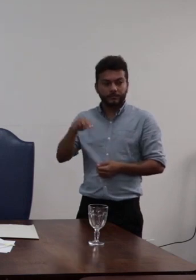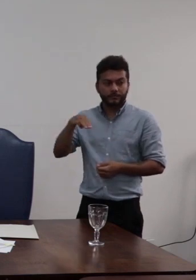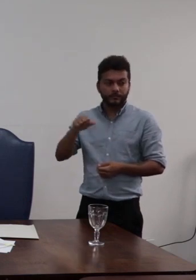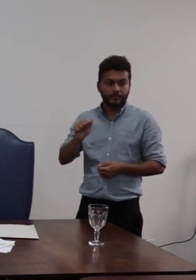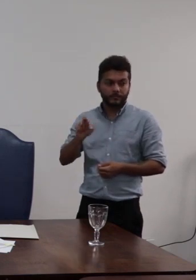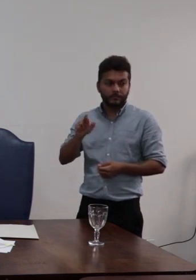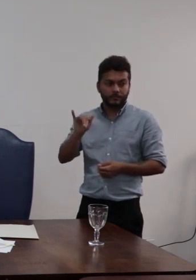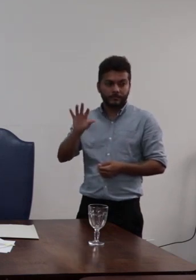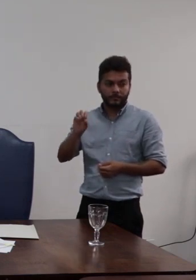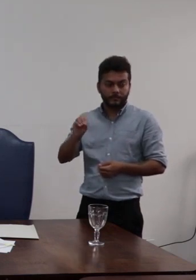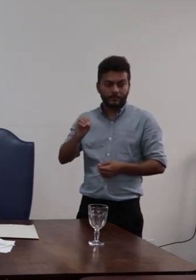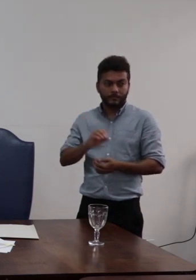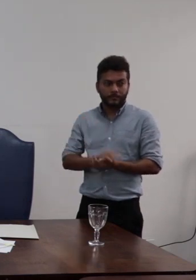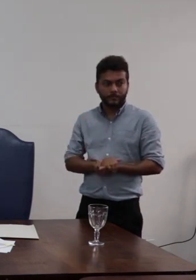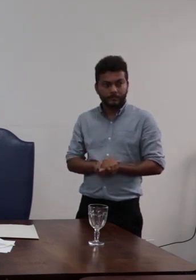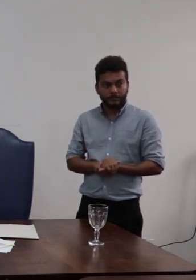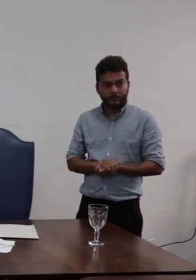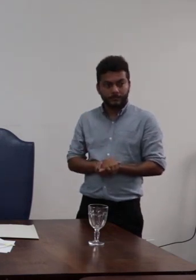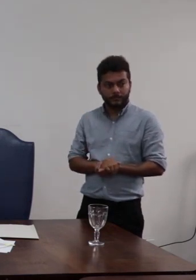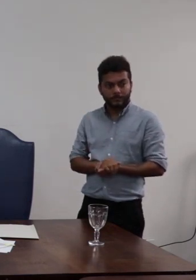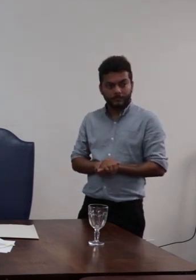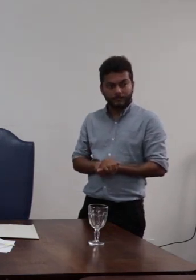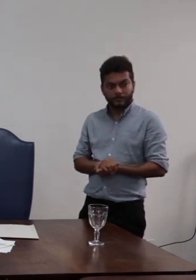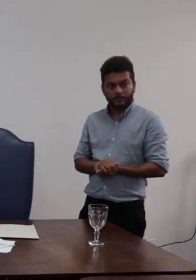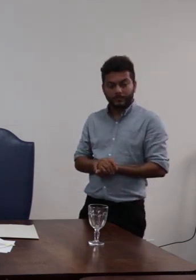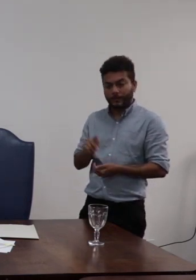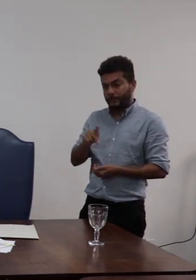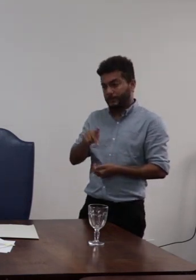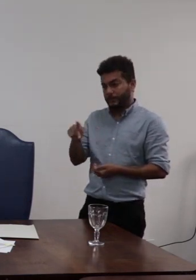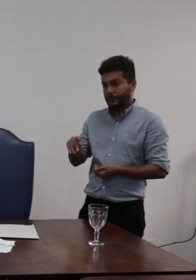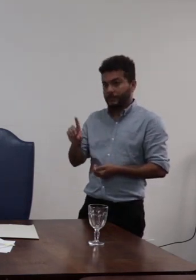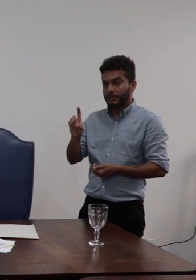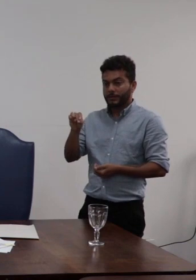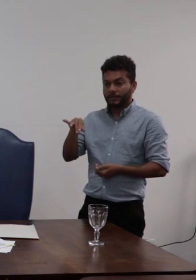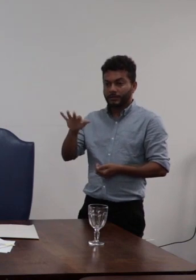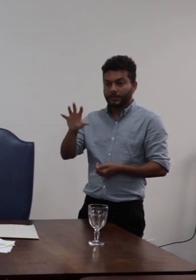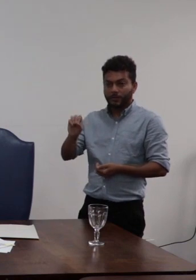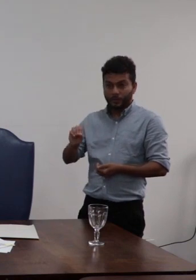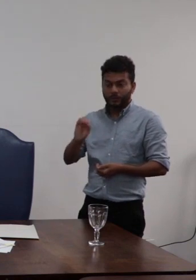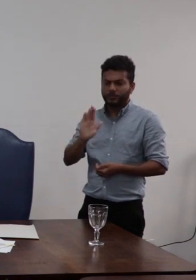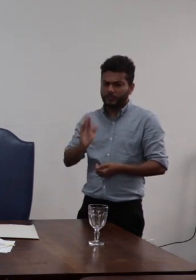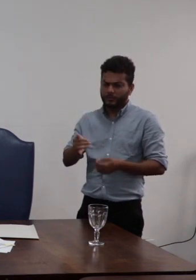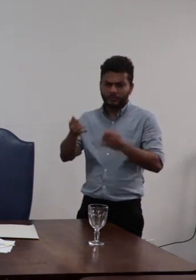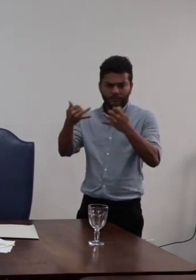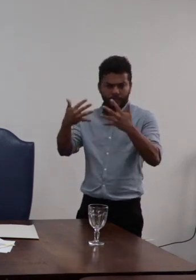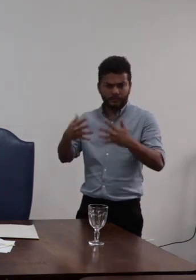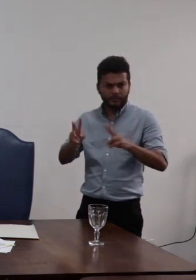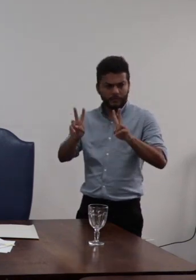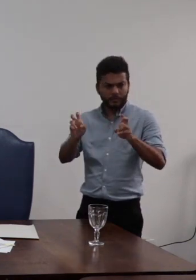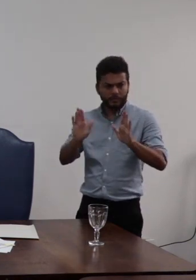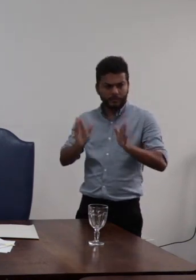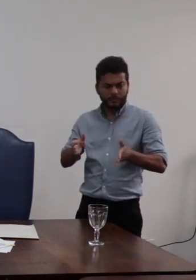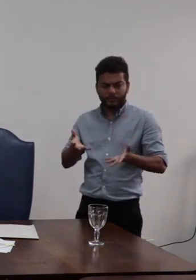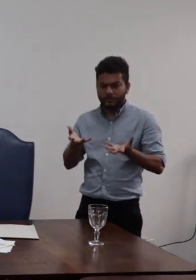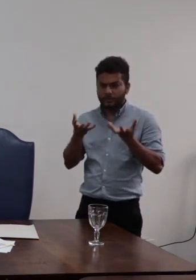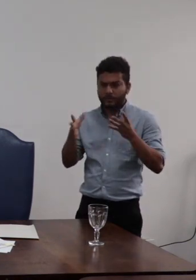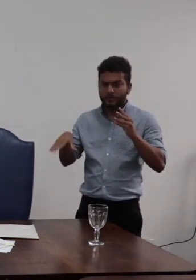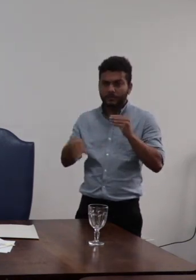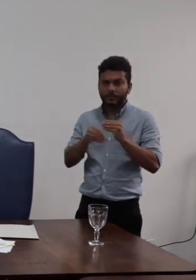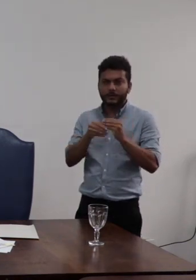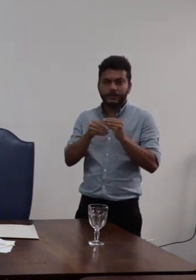Danilo já praticamente colocou muito bem a questão mas eu vou complementar